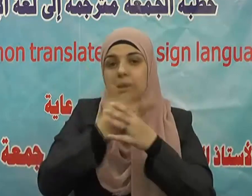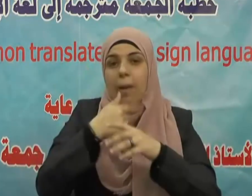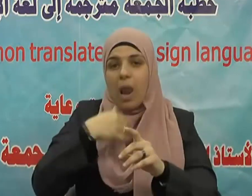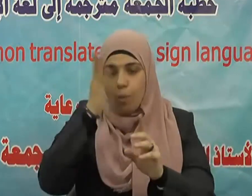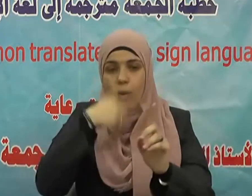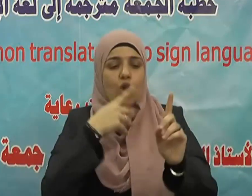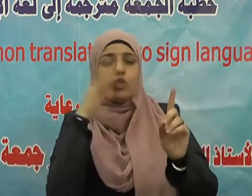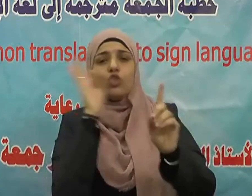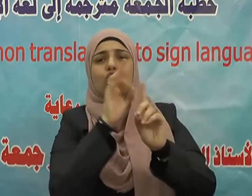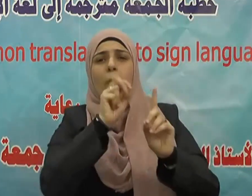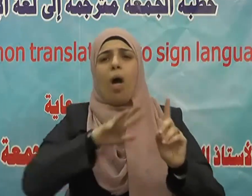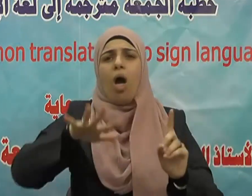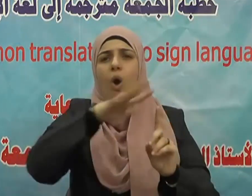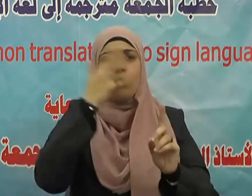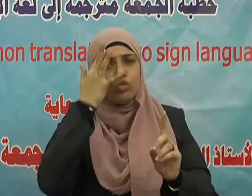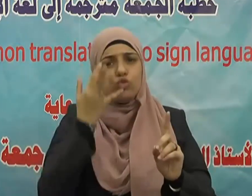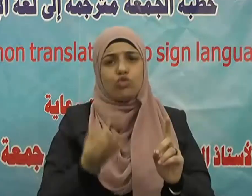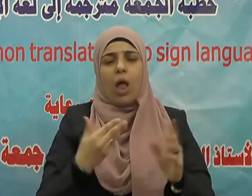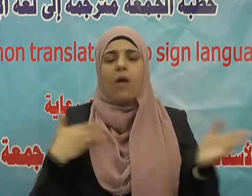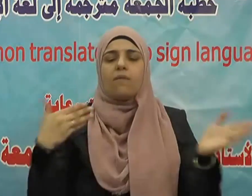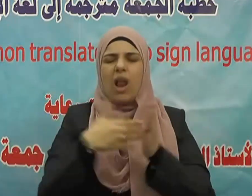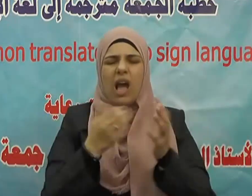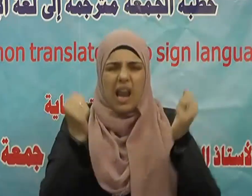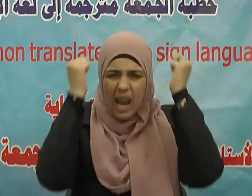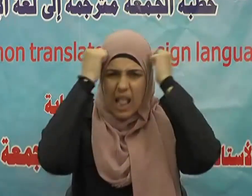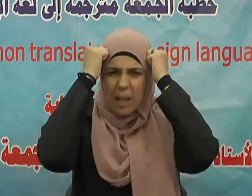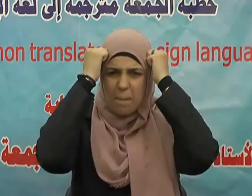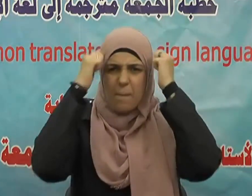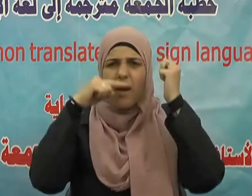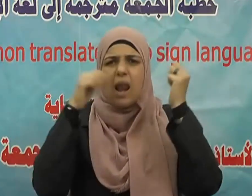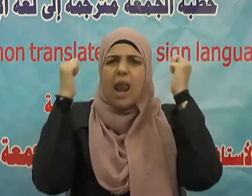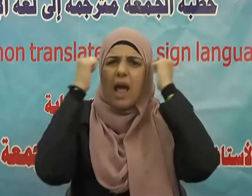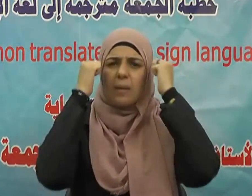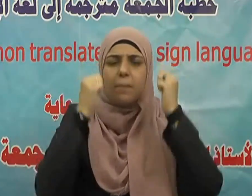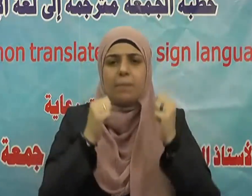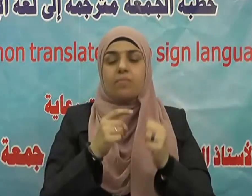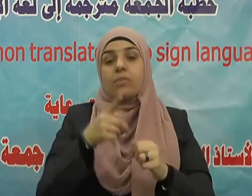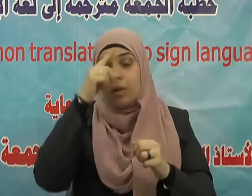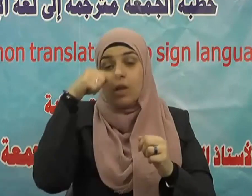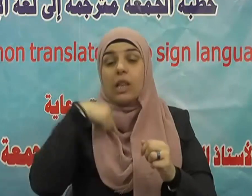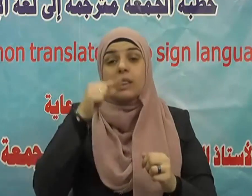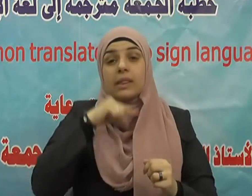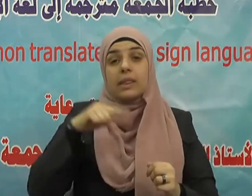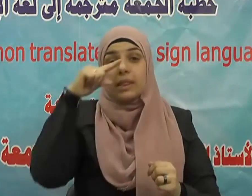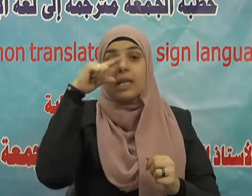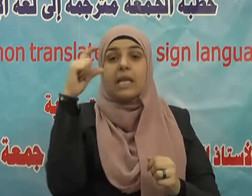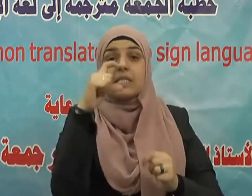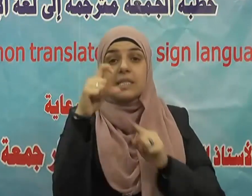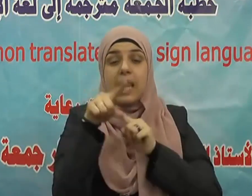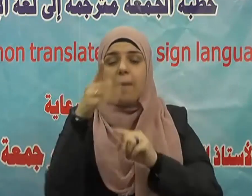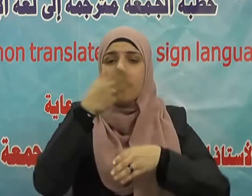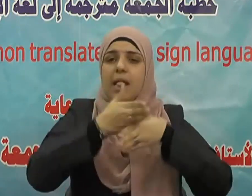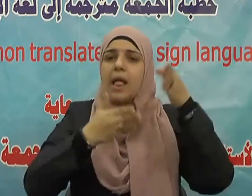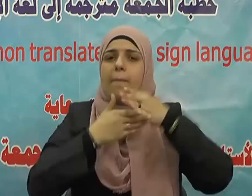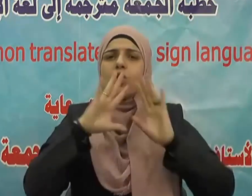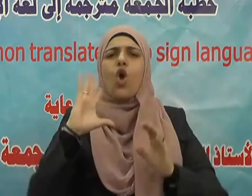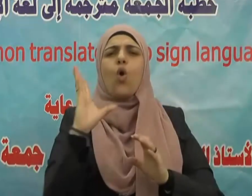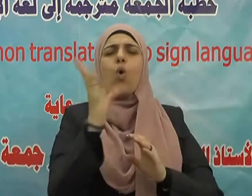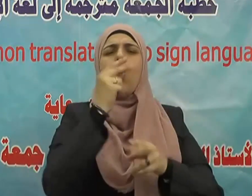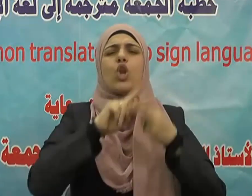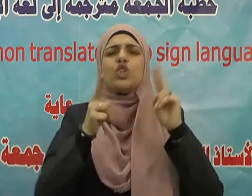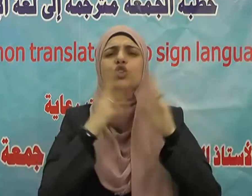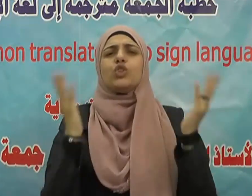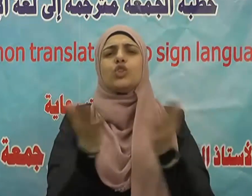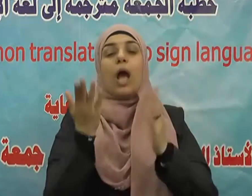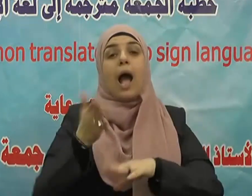مصالح الأخلاق اللهم صل وسلم وبارك عليه وعلى آله وصحبه ومن